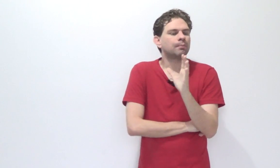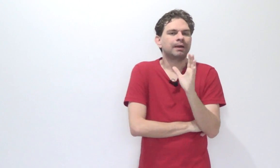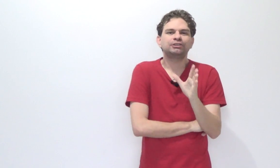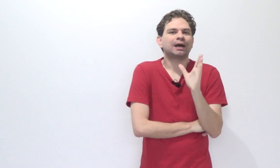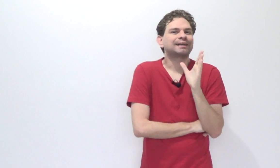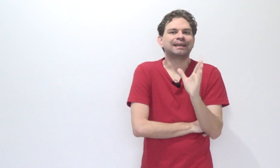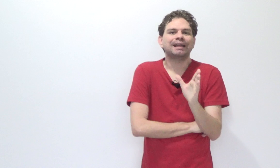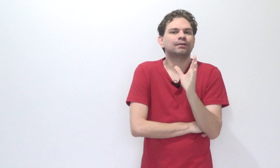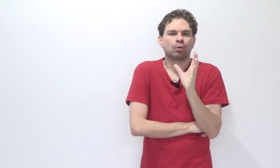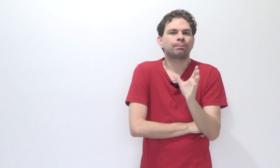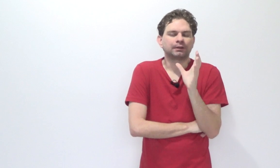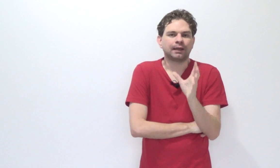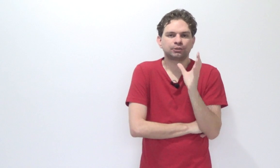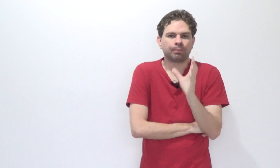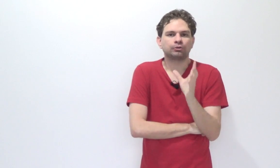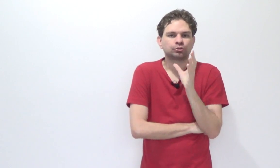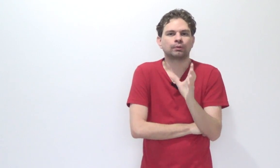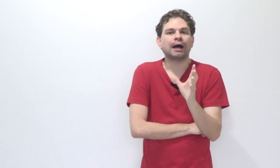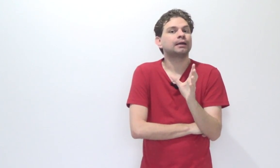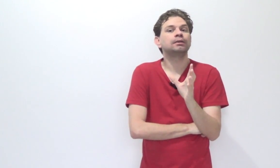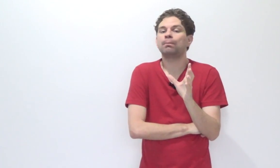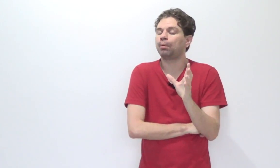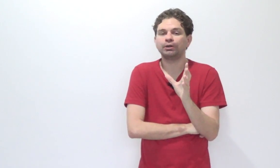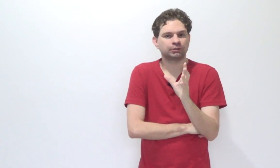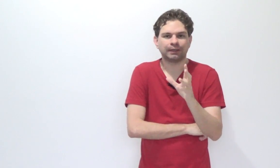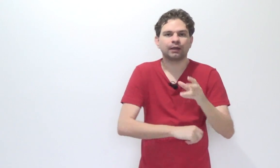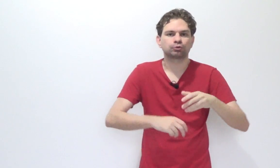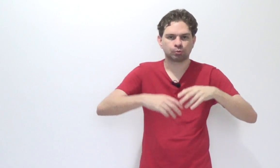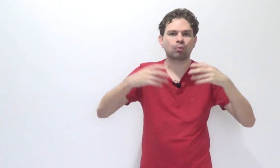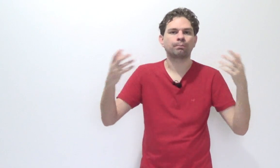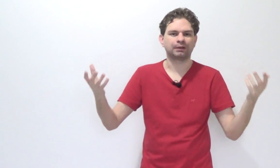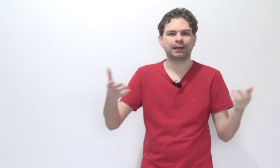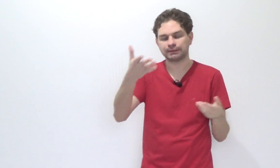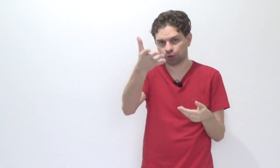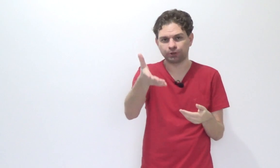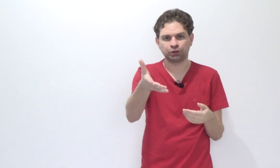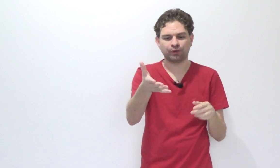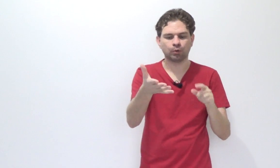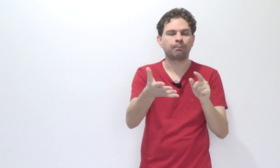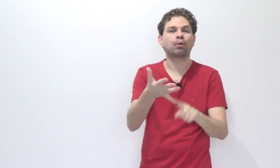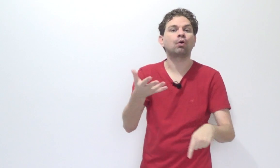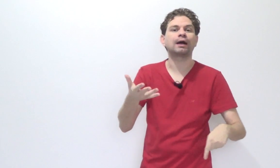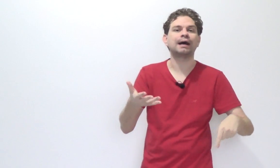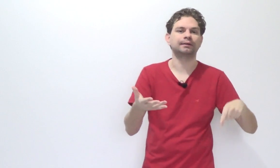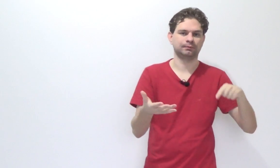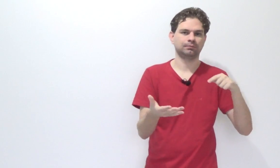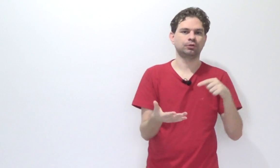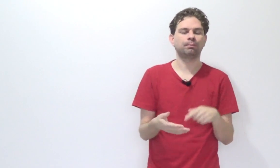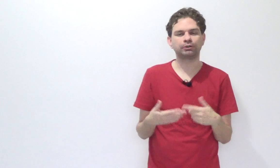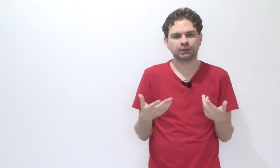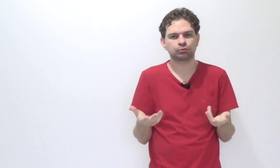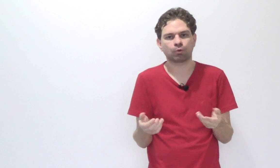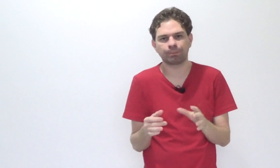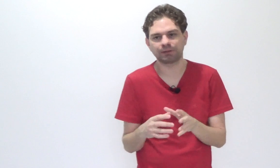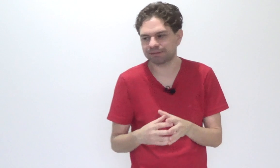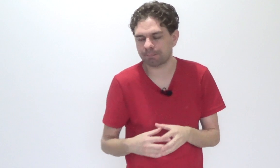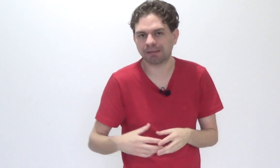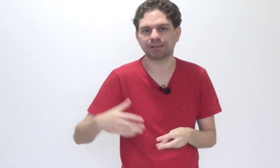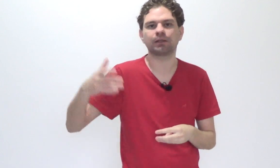somente aquele competente pode julgar e ele não pode ter a sua competência, como a gente falou, prorrogada. Não pode ter a sua competência passada